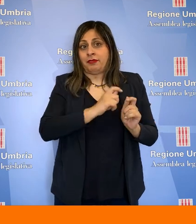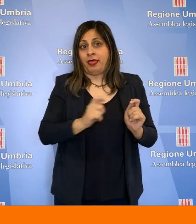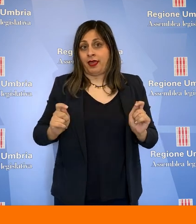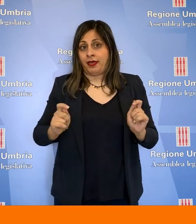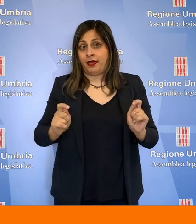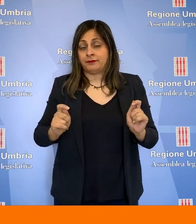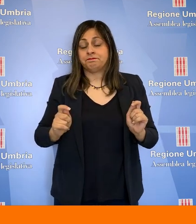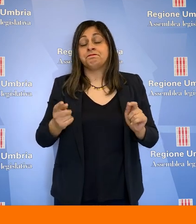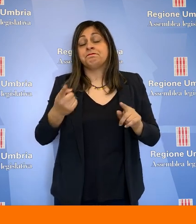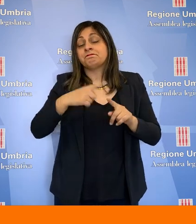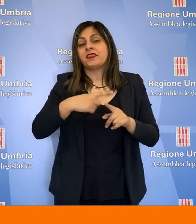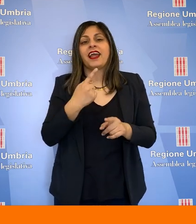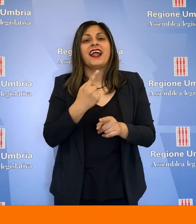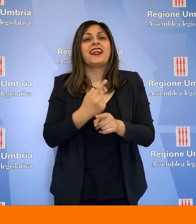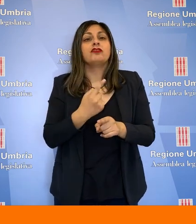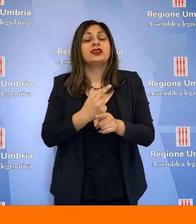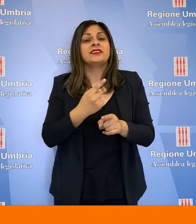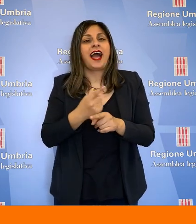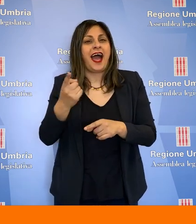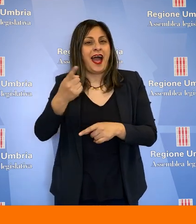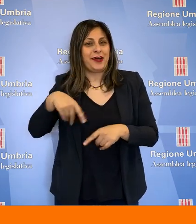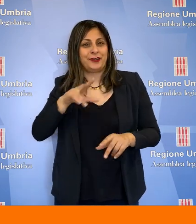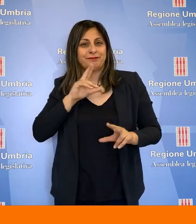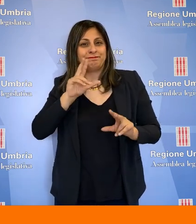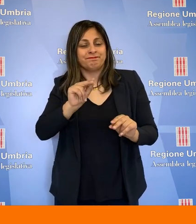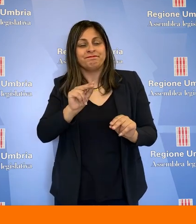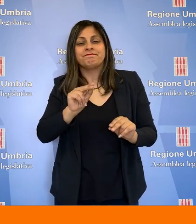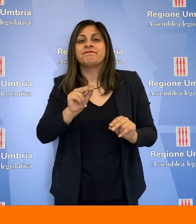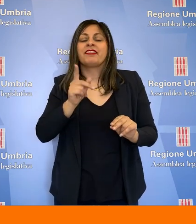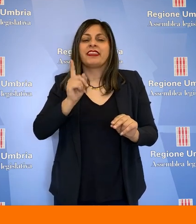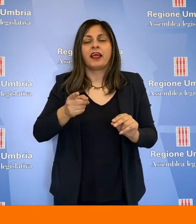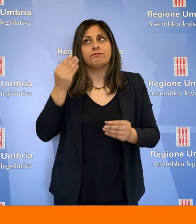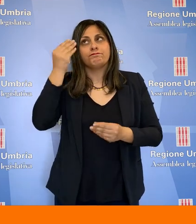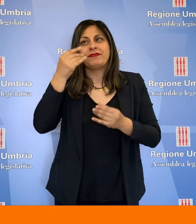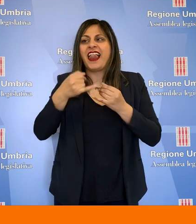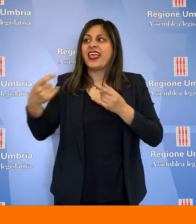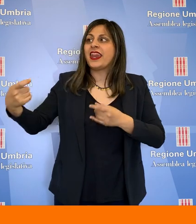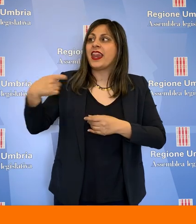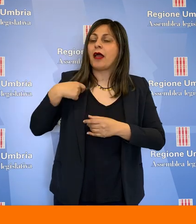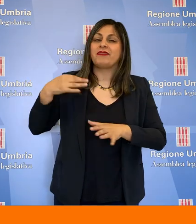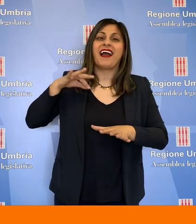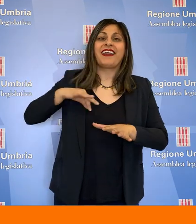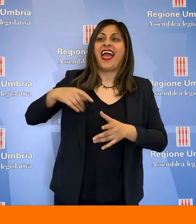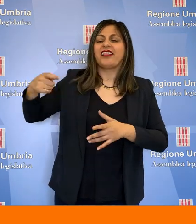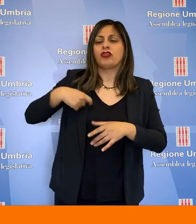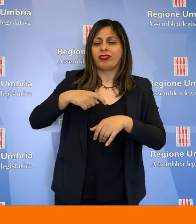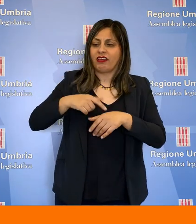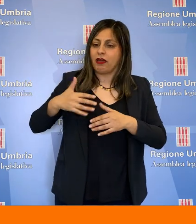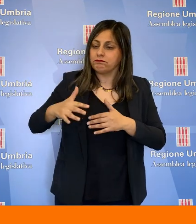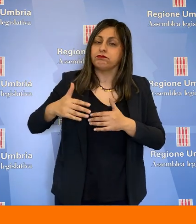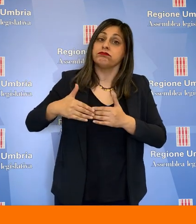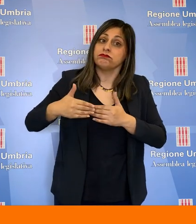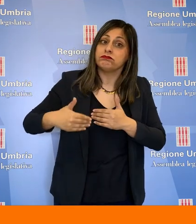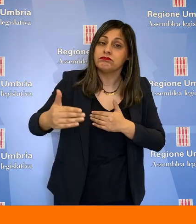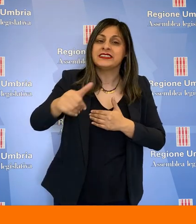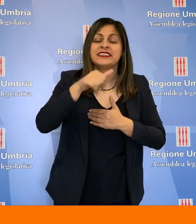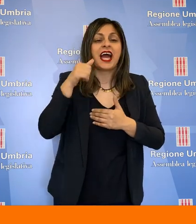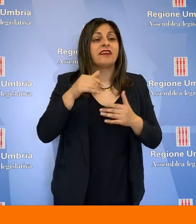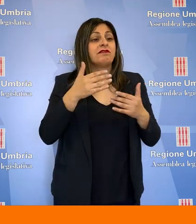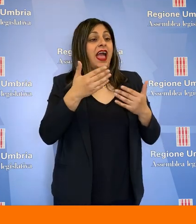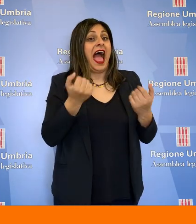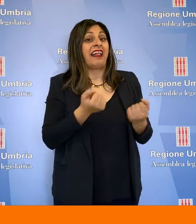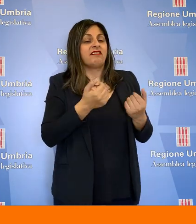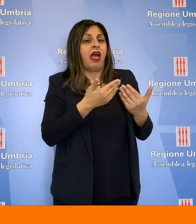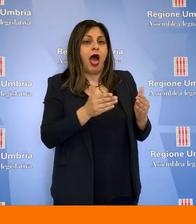proseguimento dell'attività e per fare fronte all'appagamento di tasse locali e non, che comunque hanno detto siamo chiamati a pagare.